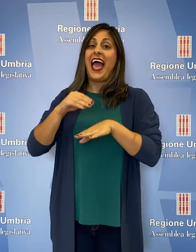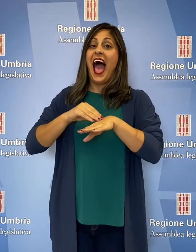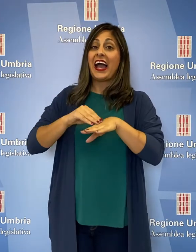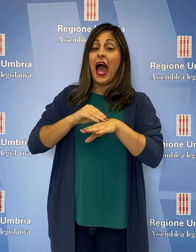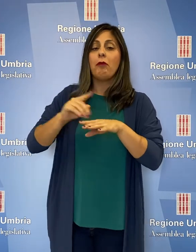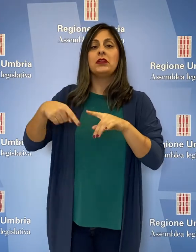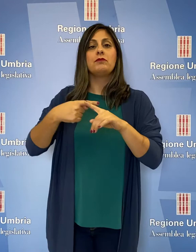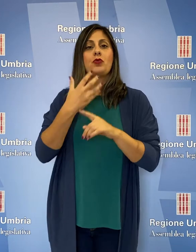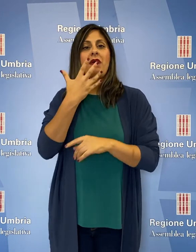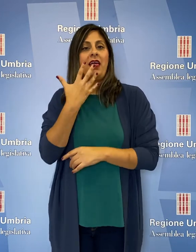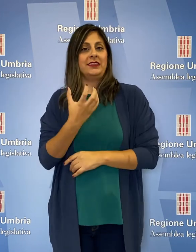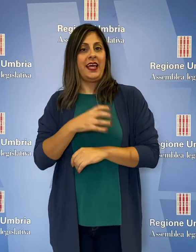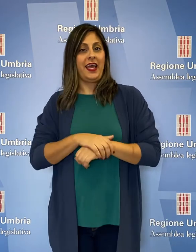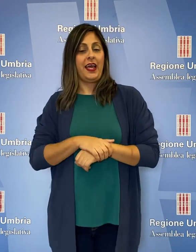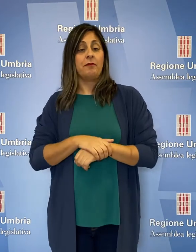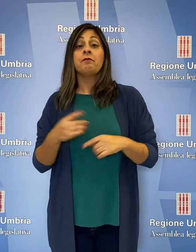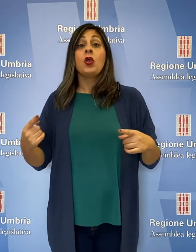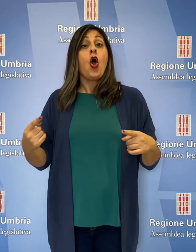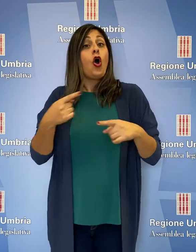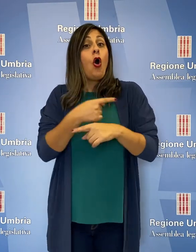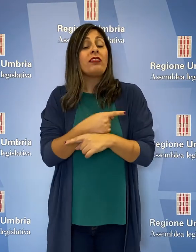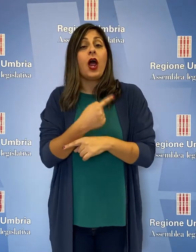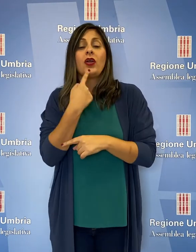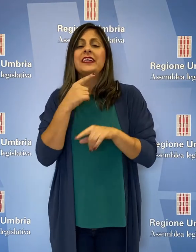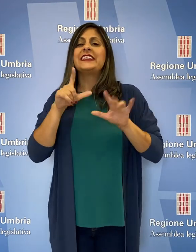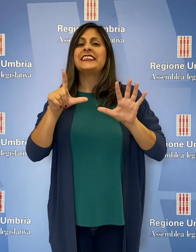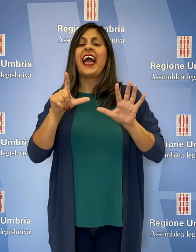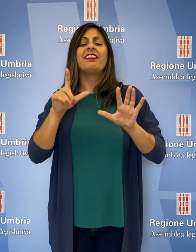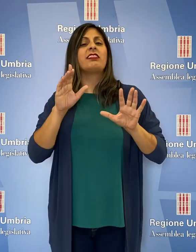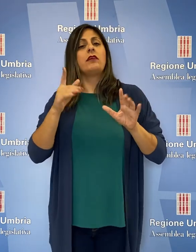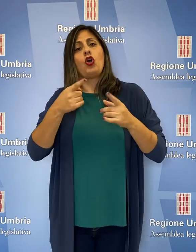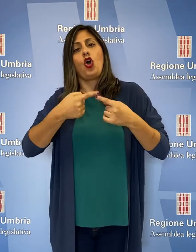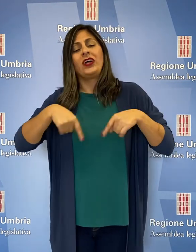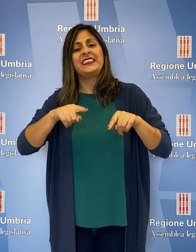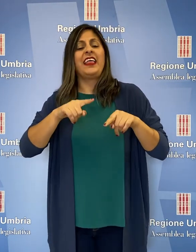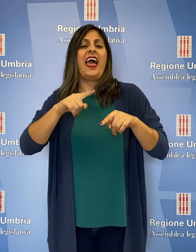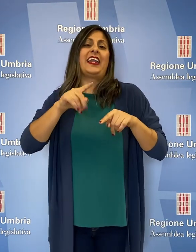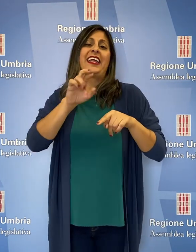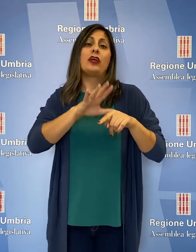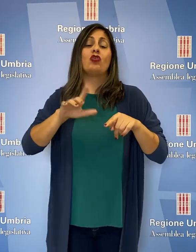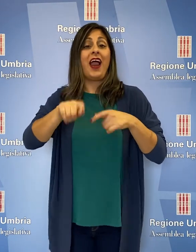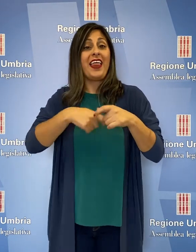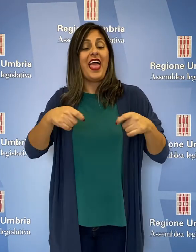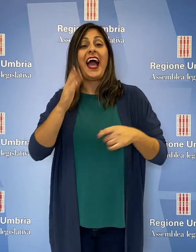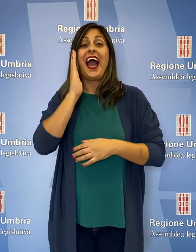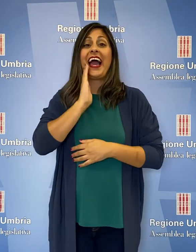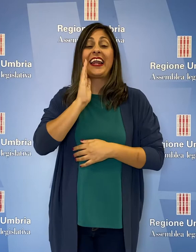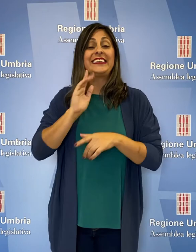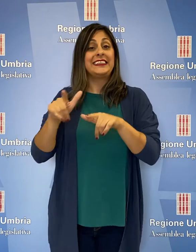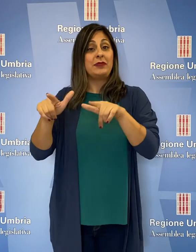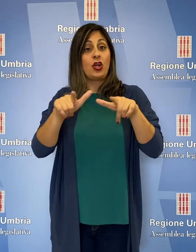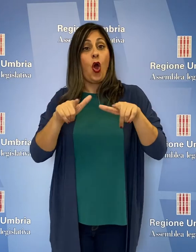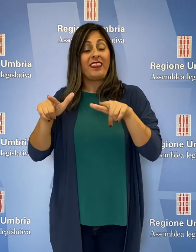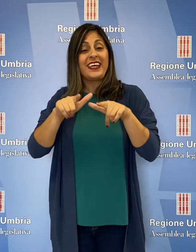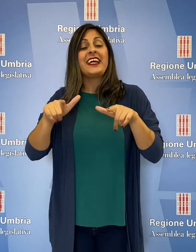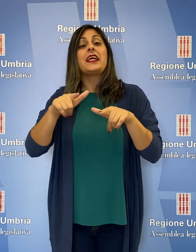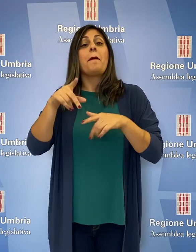Giunta, Paola Agabiti ed Enrico Melasecche e voto contrario dei sette consiglieri regionali della Lega, Carissimi, Rondini,